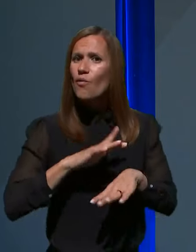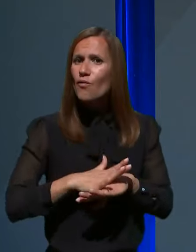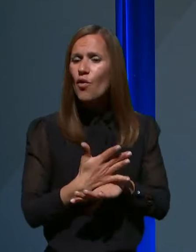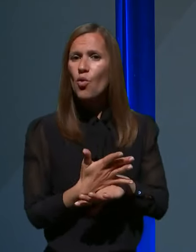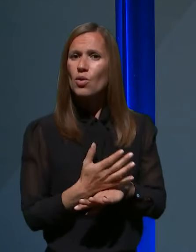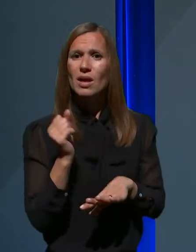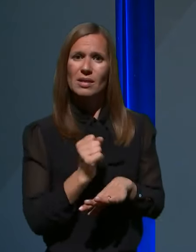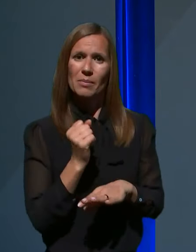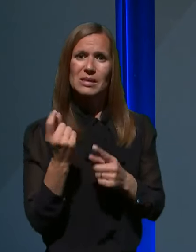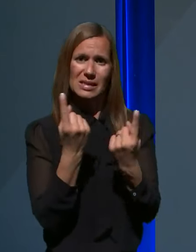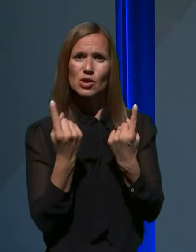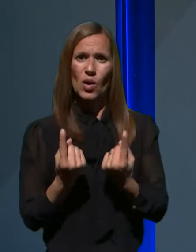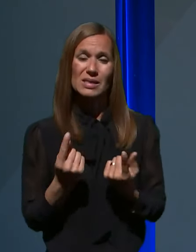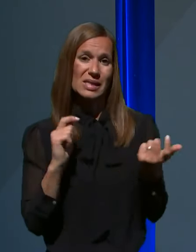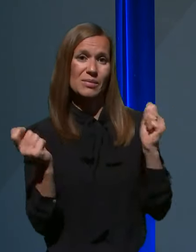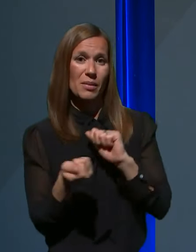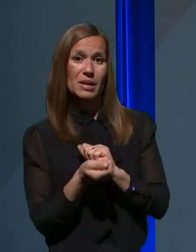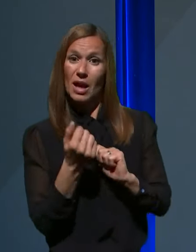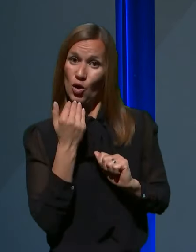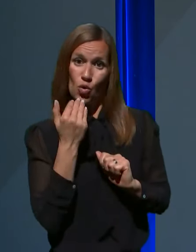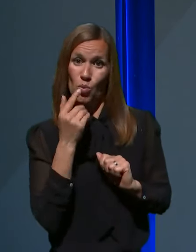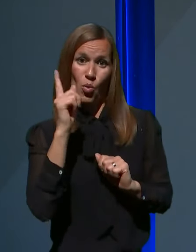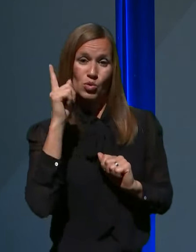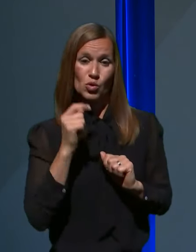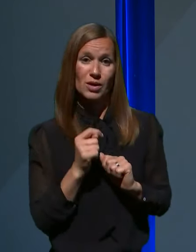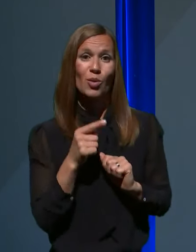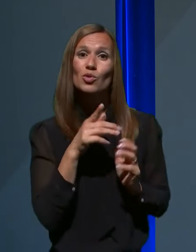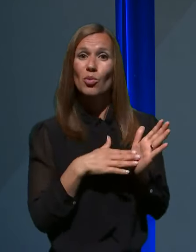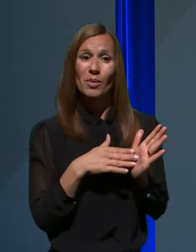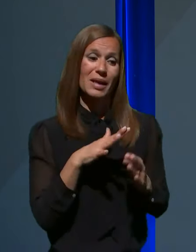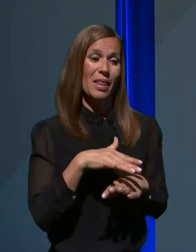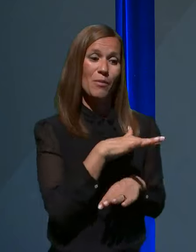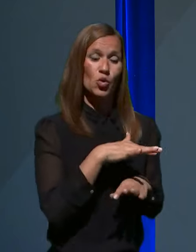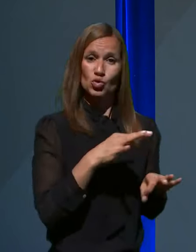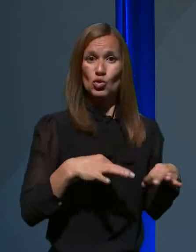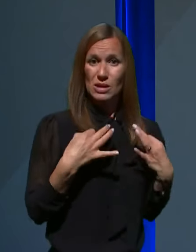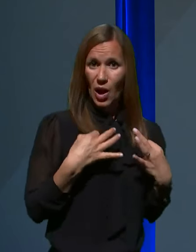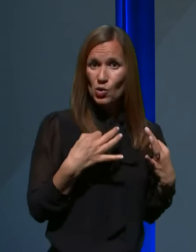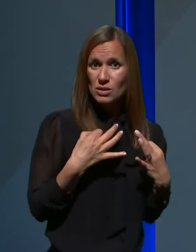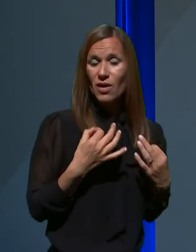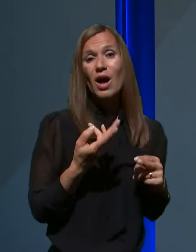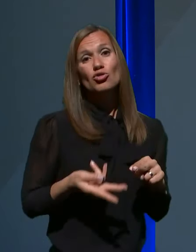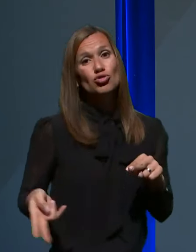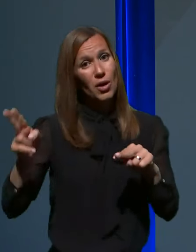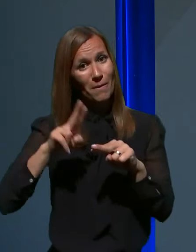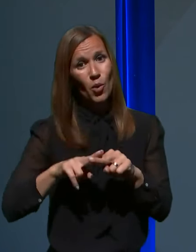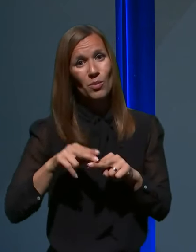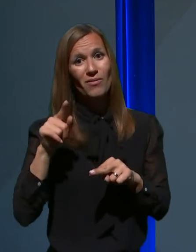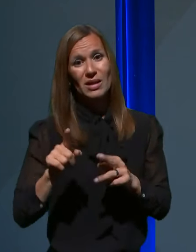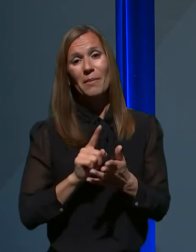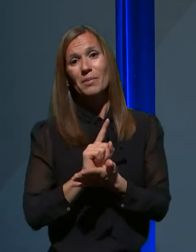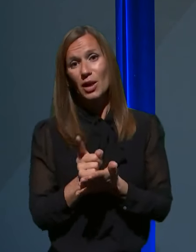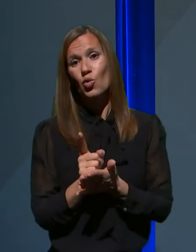zadeve spremidnjale kljub opozorilom, se pravi, eno je na področju zdravstva, še bolj pa v tem trenutku seveda na